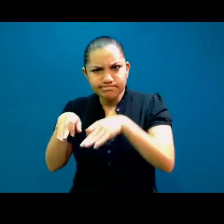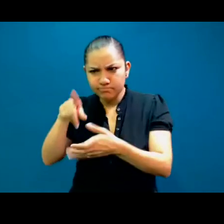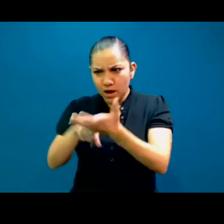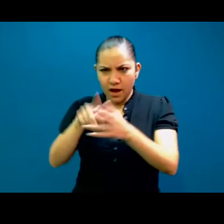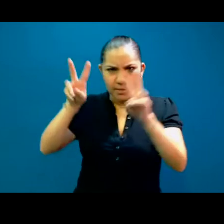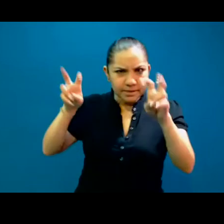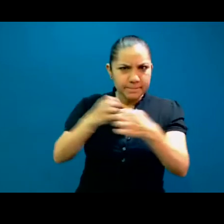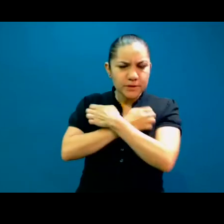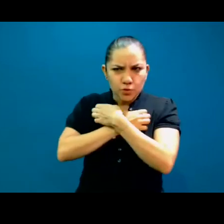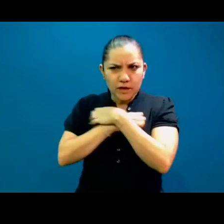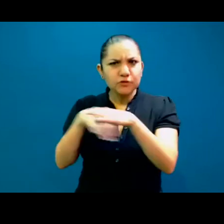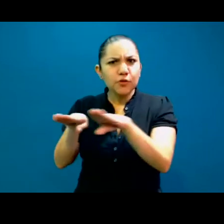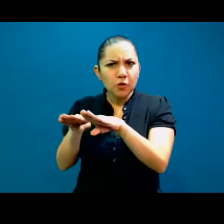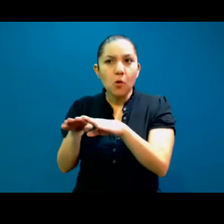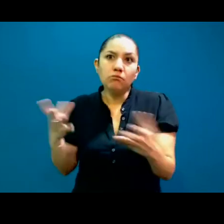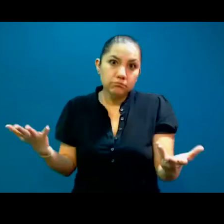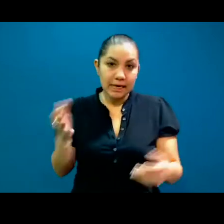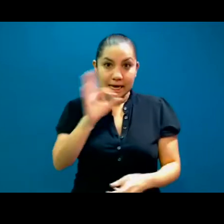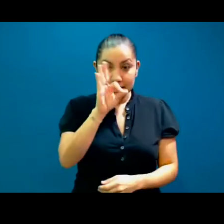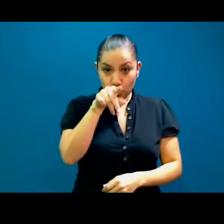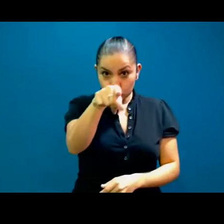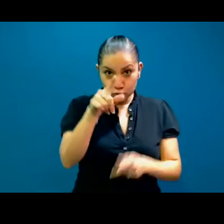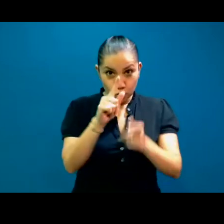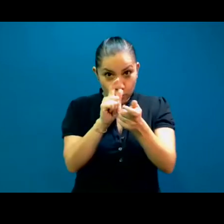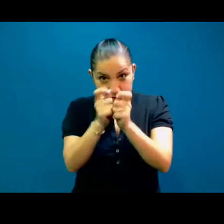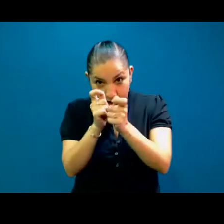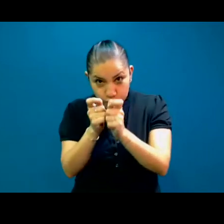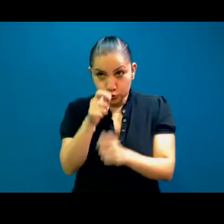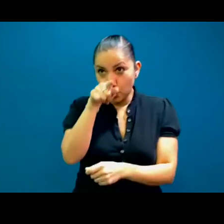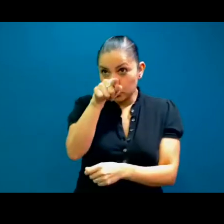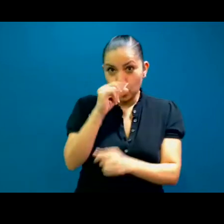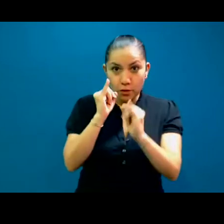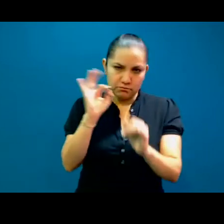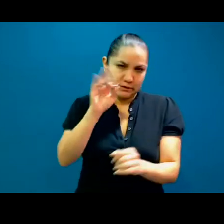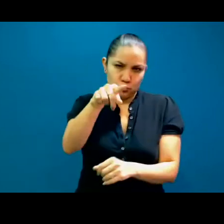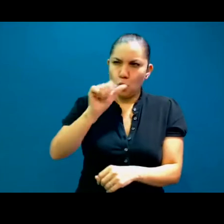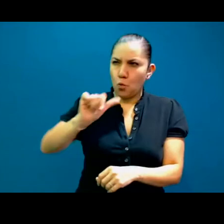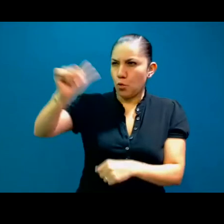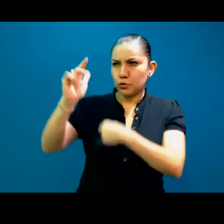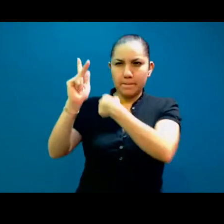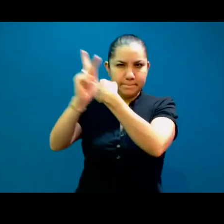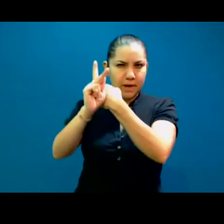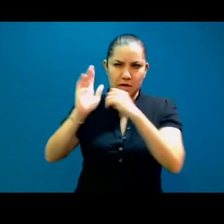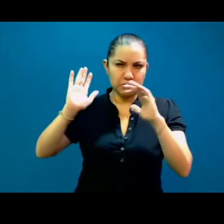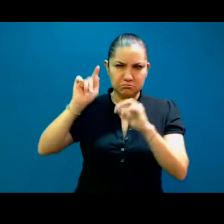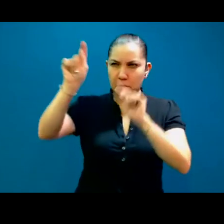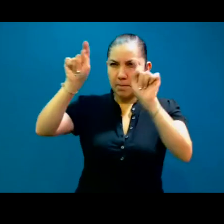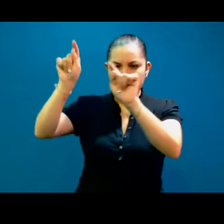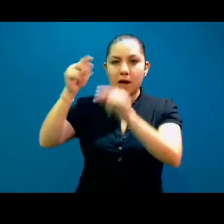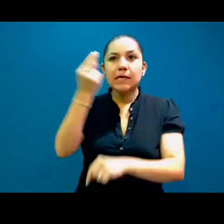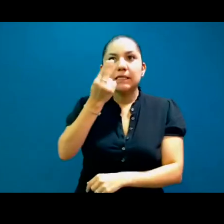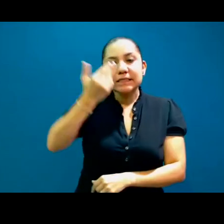muchos de ustedes lo saben, tú puedes estar basada en cualquier país del mundo y haces tu trabajo. Entonces es muy importante saber cómo se desarrolló